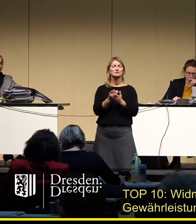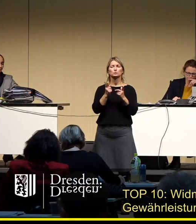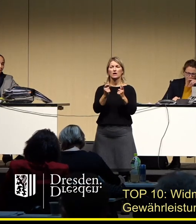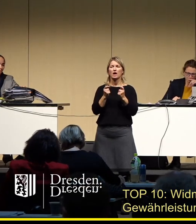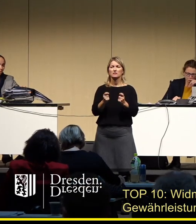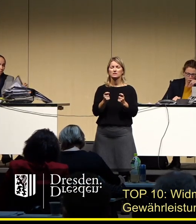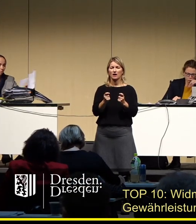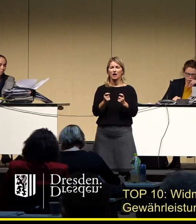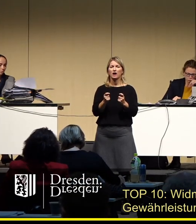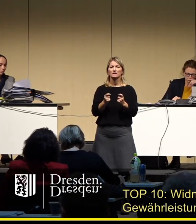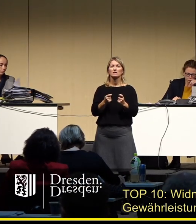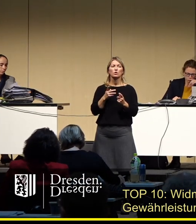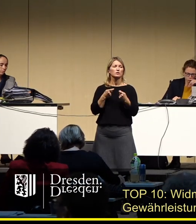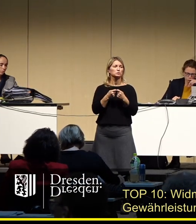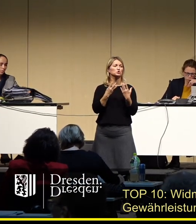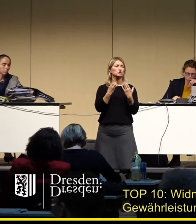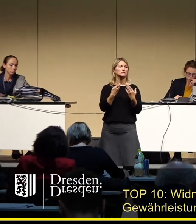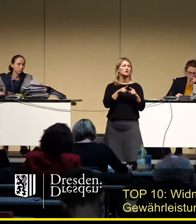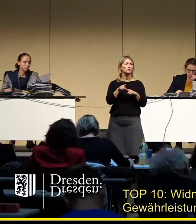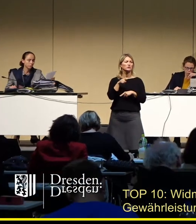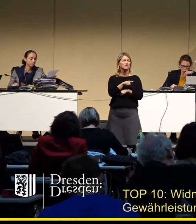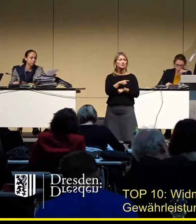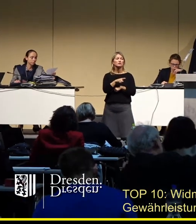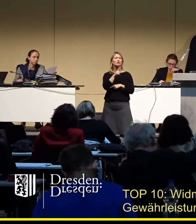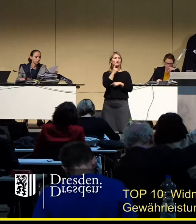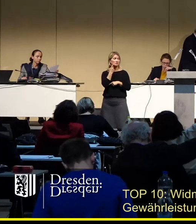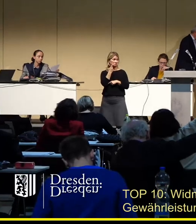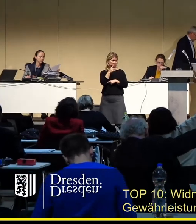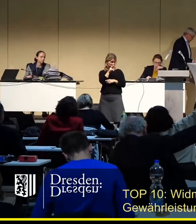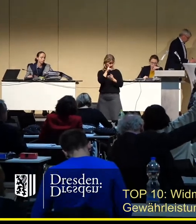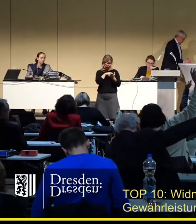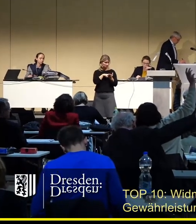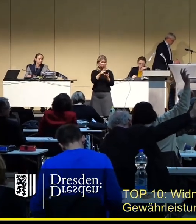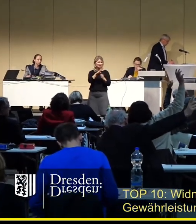Ergänzungsantrag Bündnis 90 die Grünen. Wer dem zustimmen möchte, den bitte ich jetzt um das Stimmzeichen.